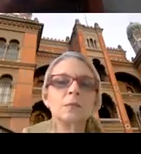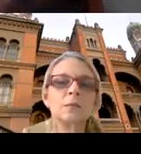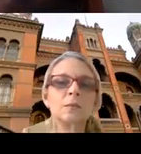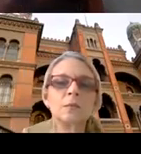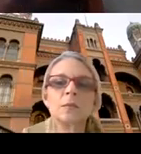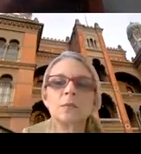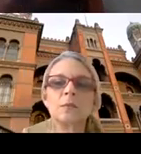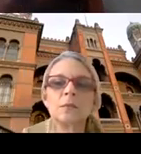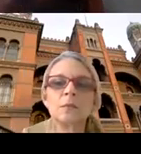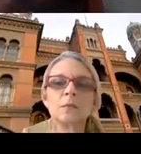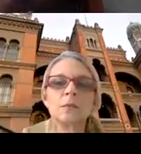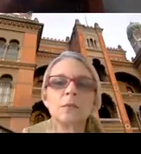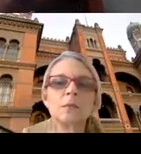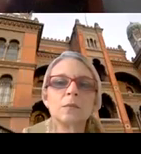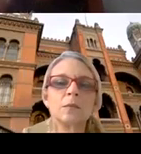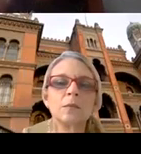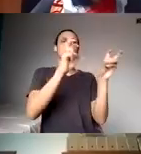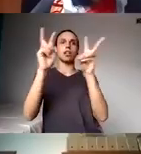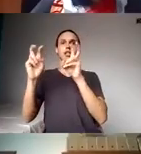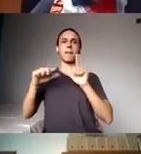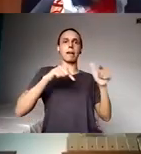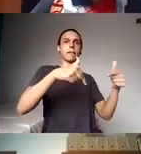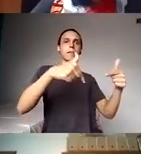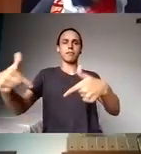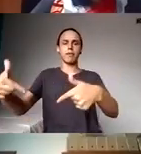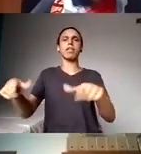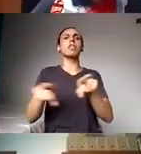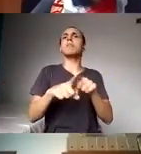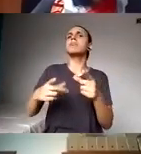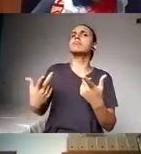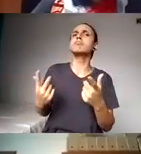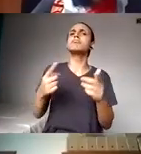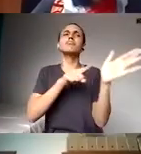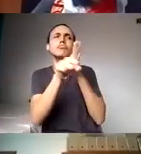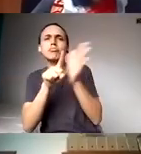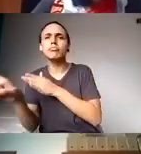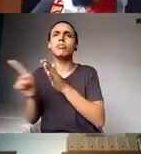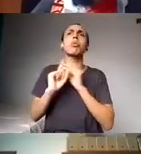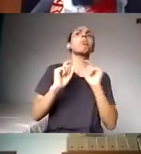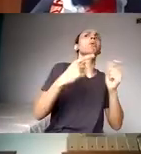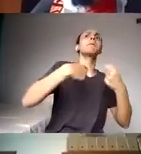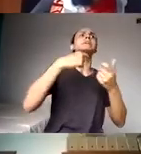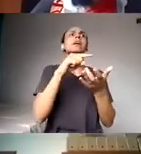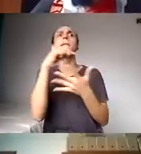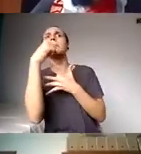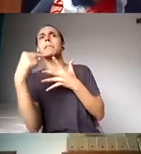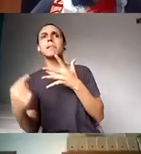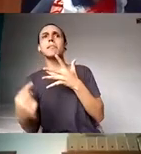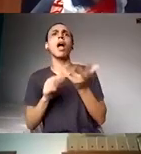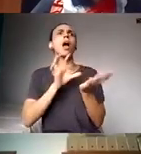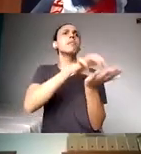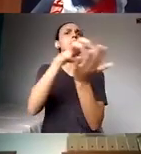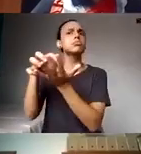diversas áreas temáticas e também mapear as demandas que surgem nas ações e as diferentes pautas que tem dentro de cada unidade